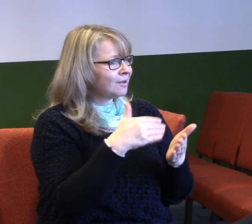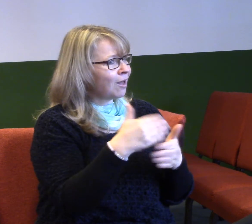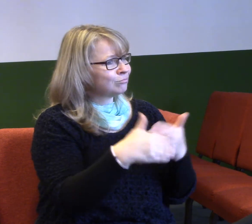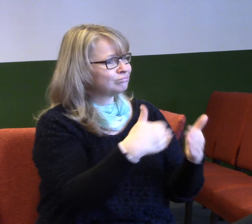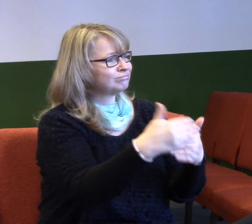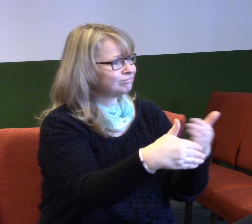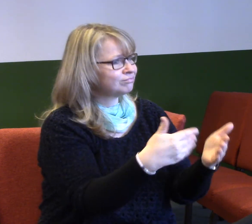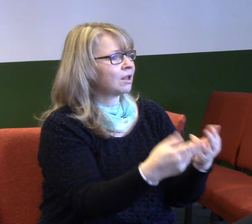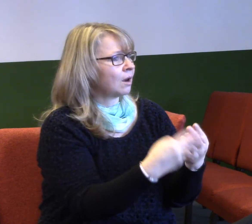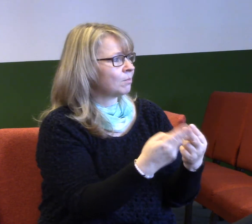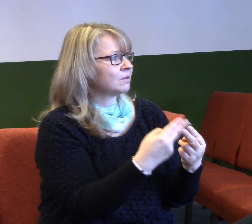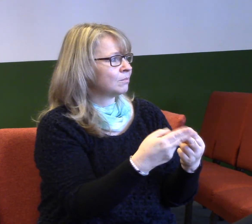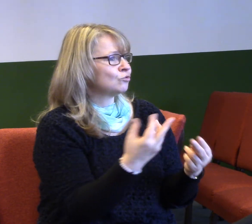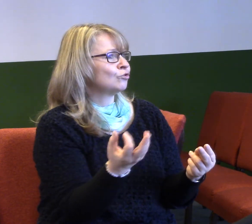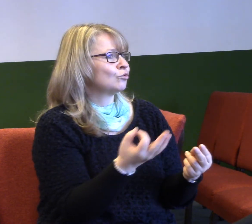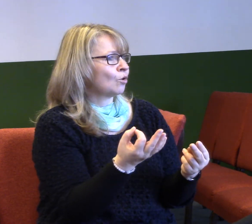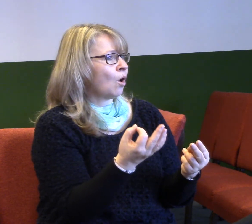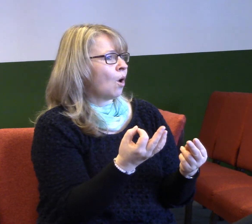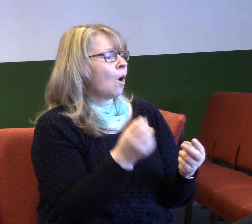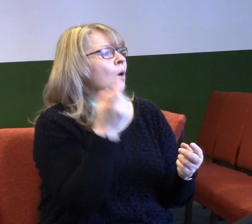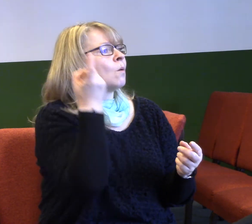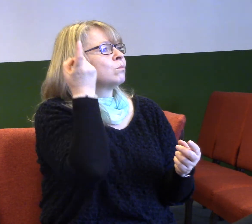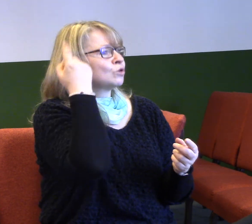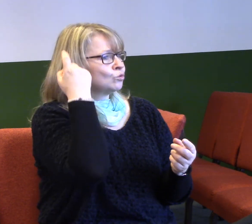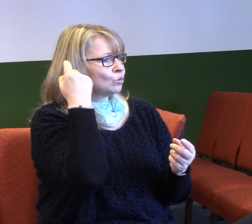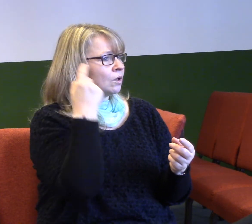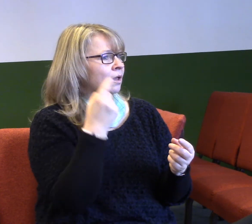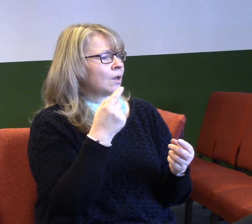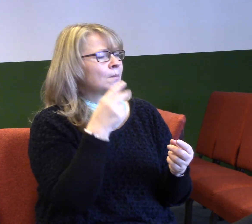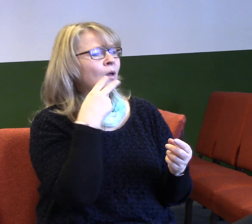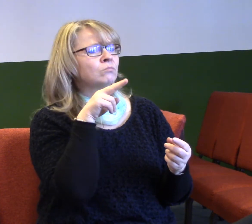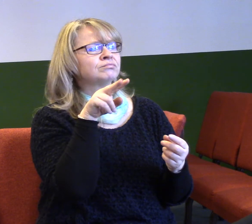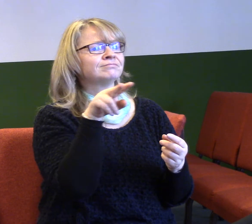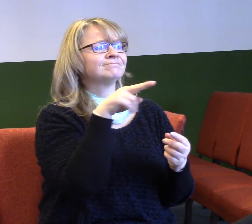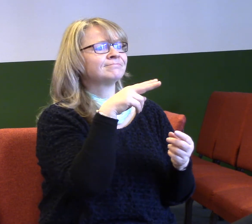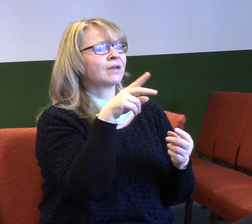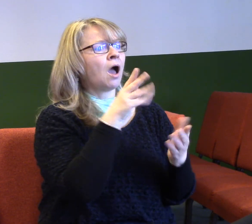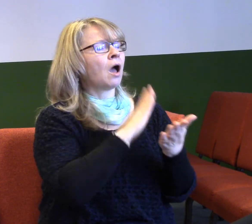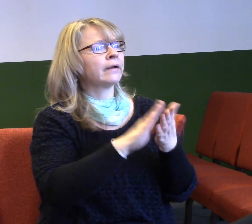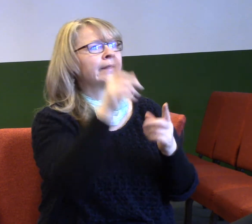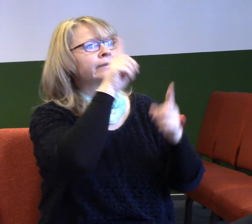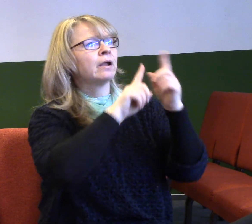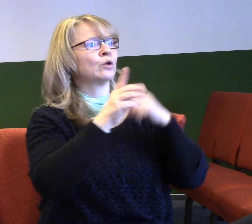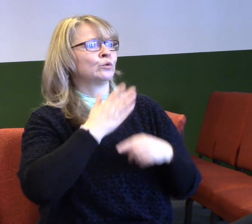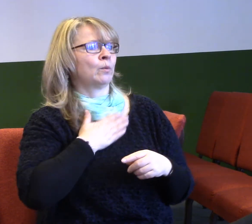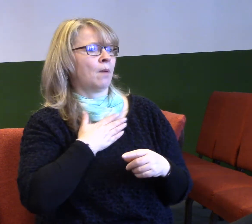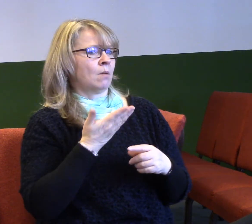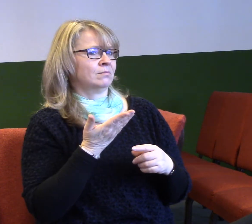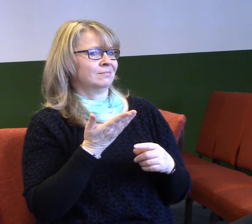Hrozí nám nebezpečí našich předsudků, kterými si díváme na lidi kolem sebe a hrozí nám nebezpečí, že